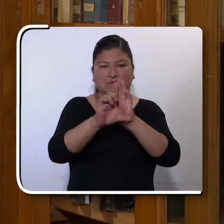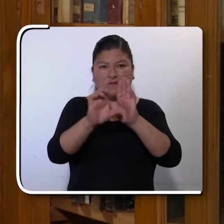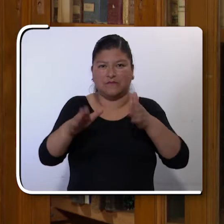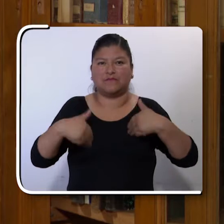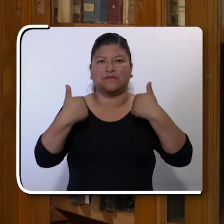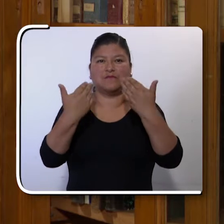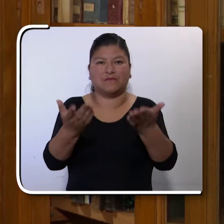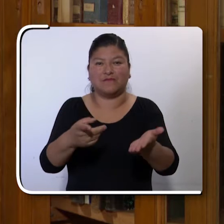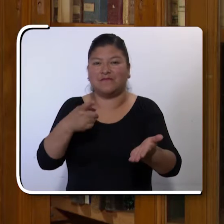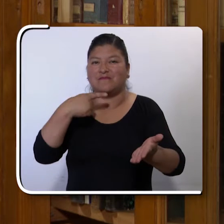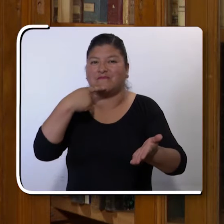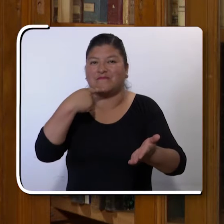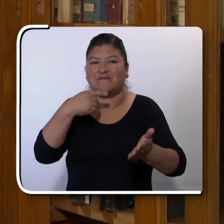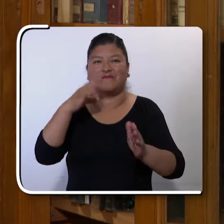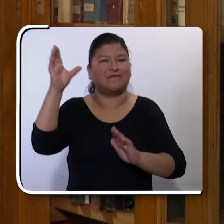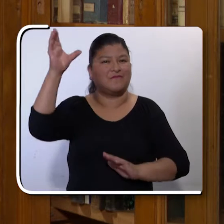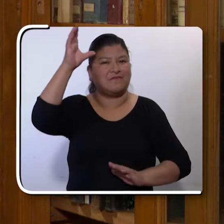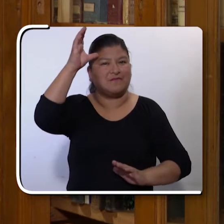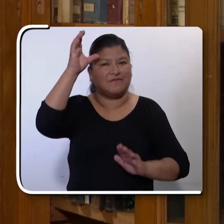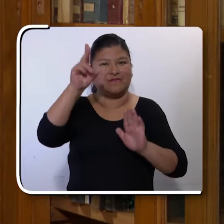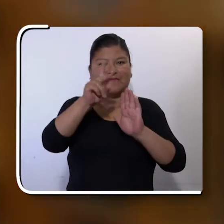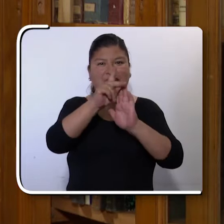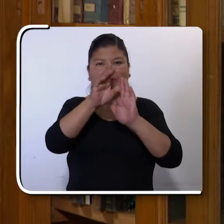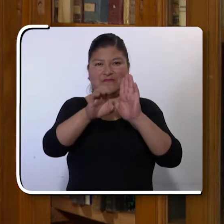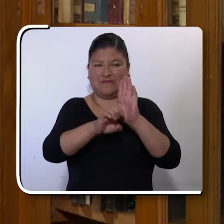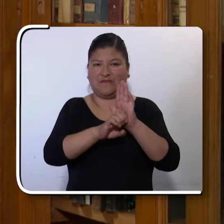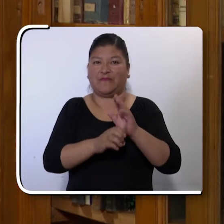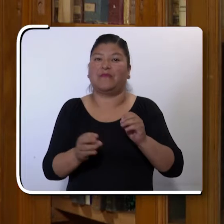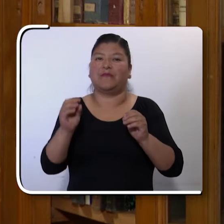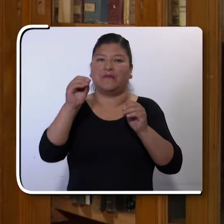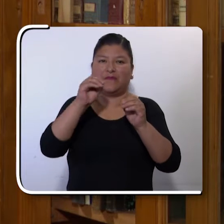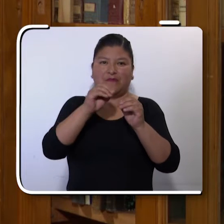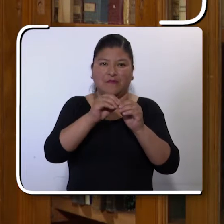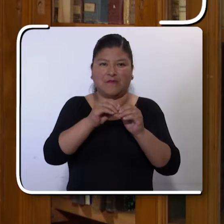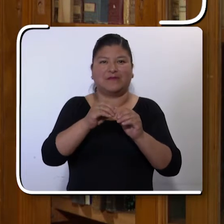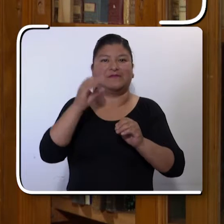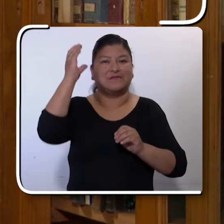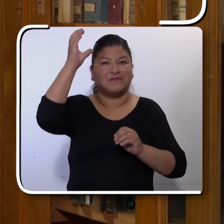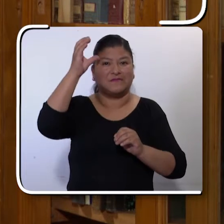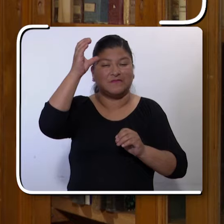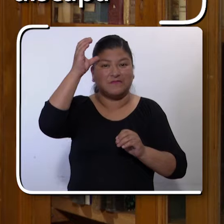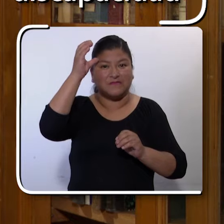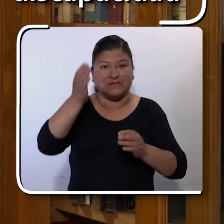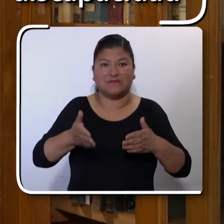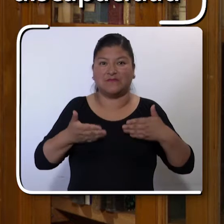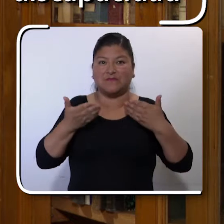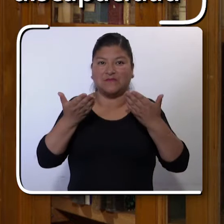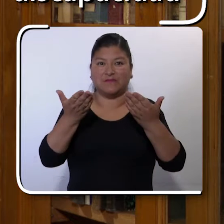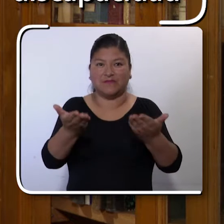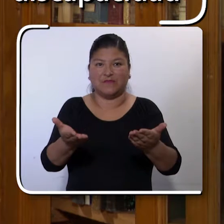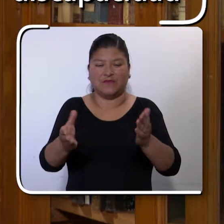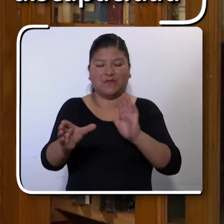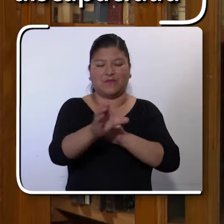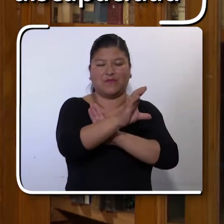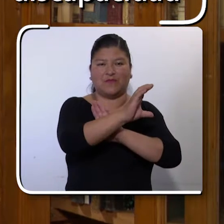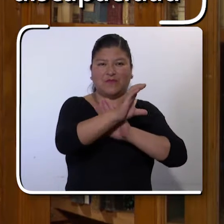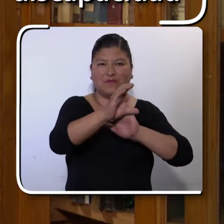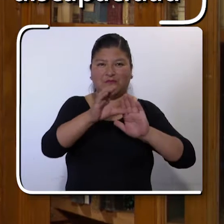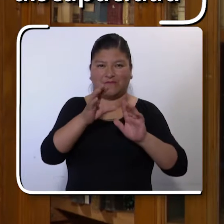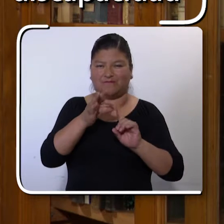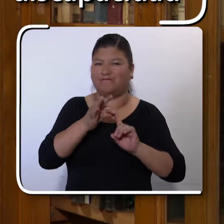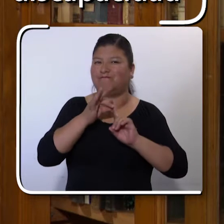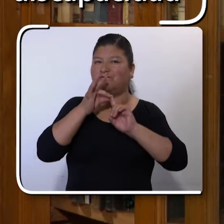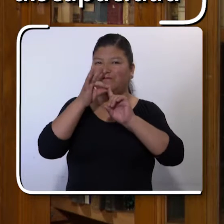consagrar lo que manda la Constitución Política del Estado, pero además la Constitución dedica un capítulo